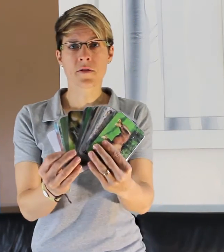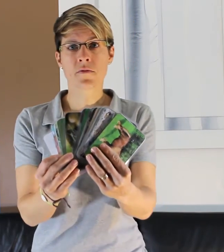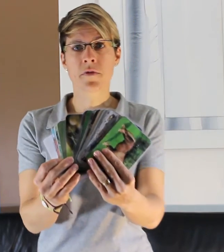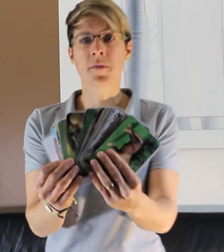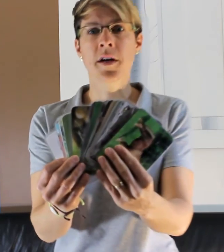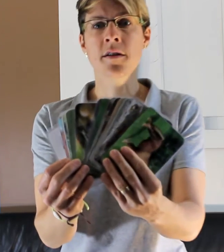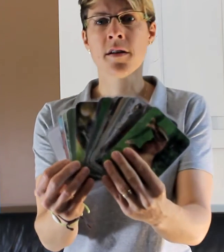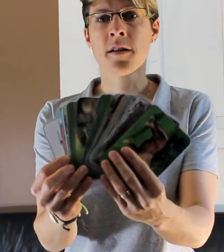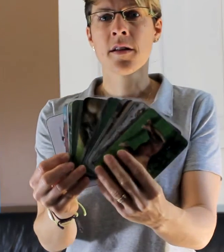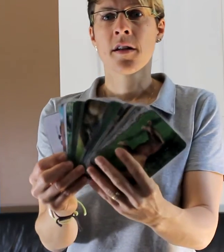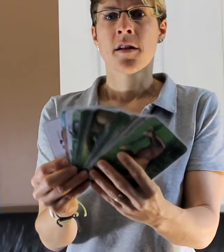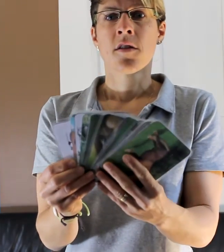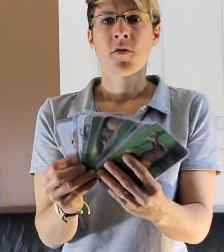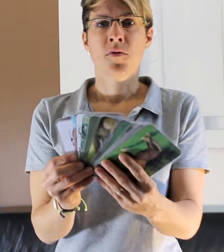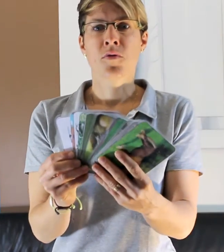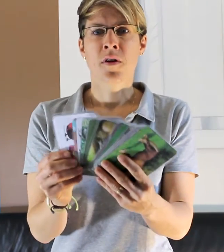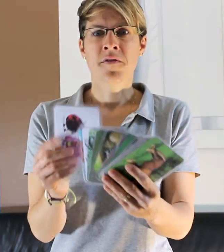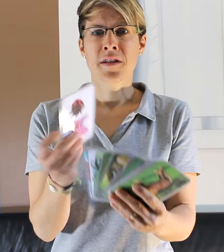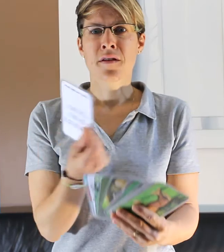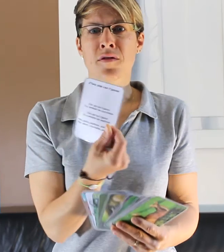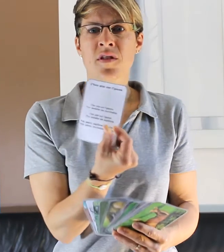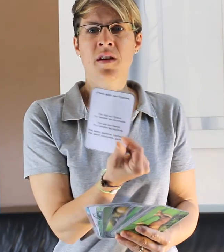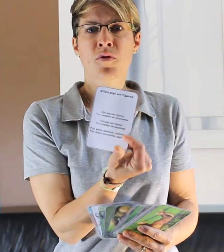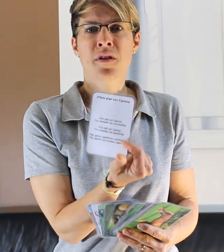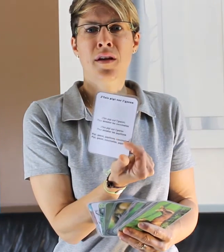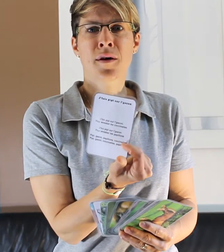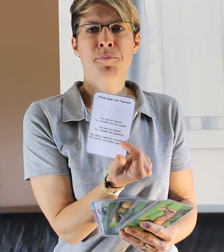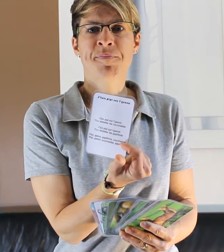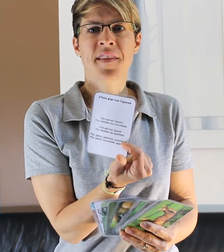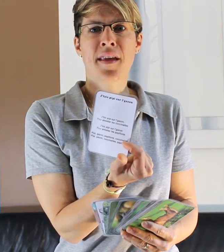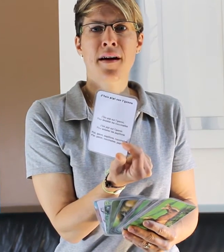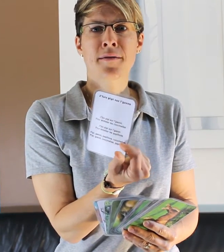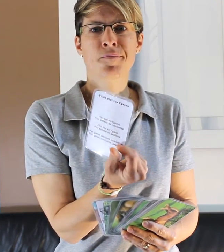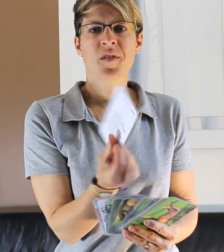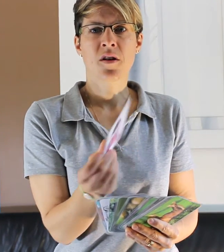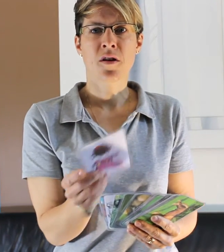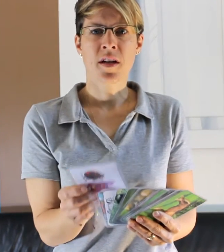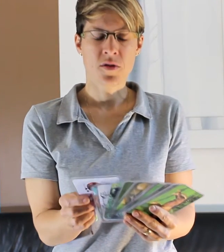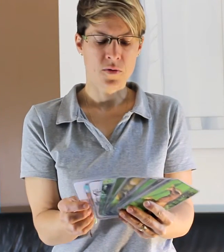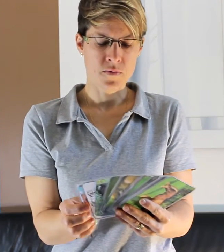si vous voyez bien. Donc, en fait, d'un côté, il y a la chanson.